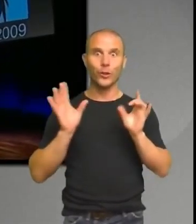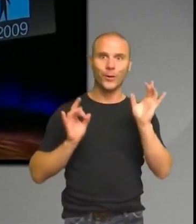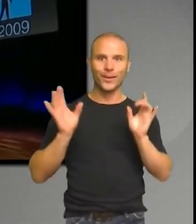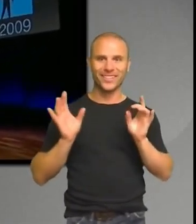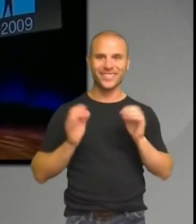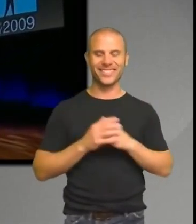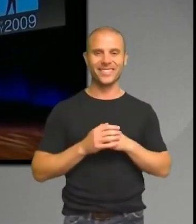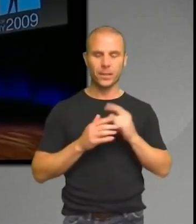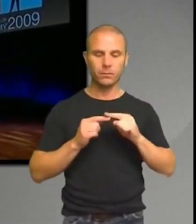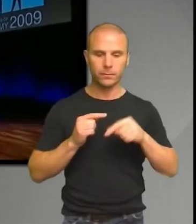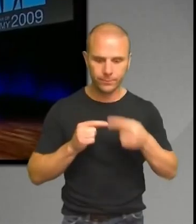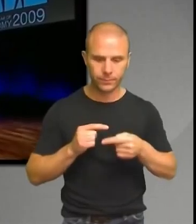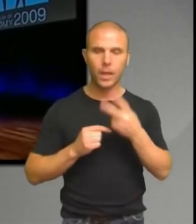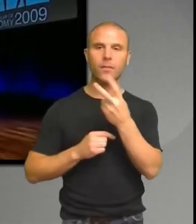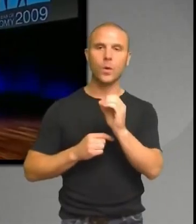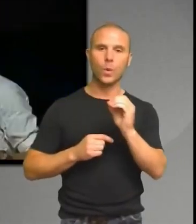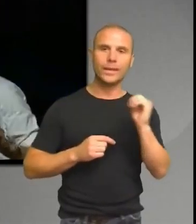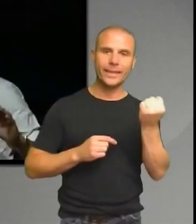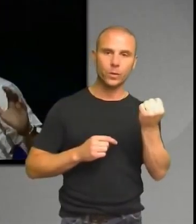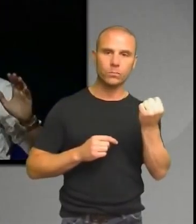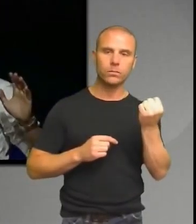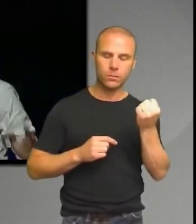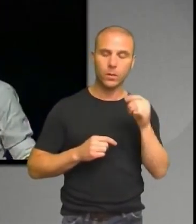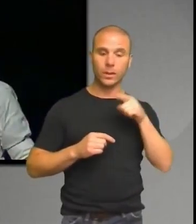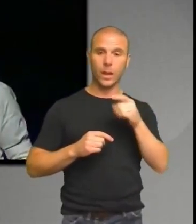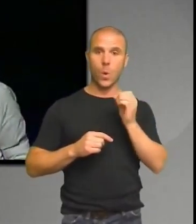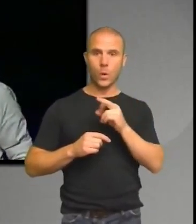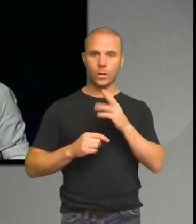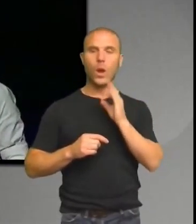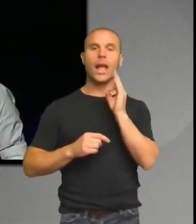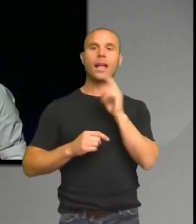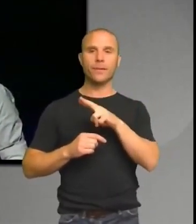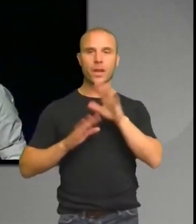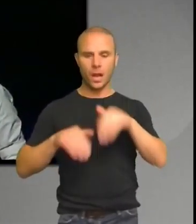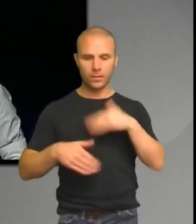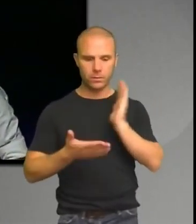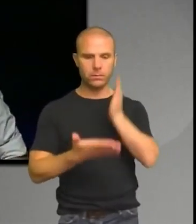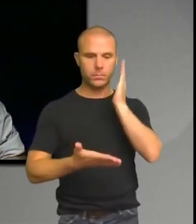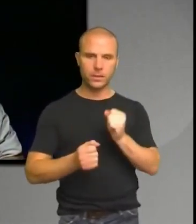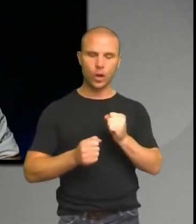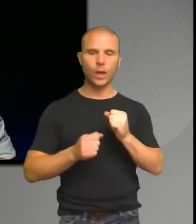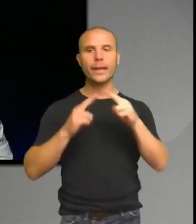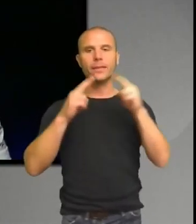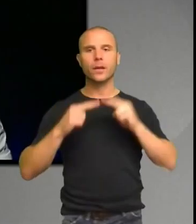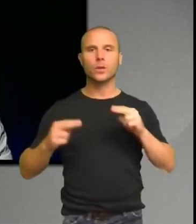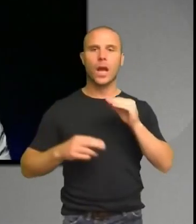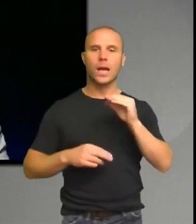2009, vilket av FN har proklamerats som det internationella astronomiåret. Det innebar att astronomi skulle på olika sätt